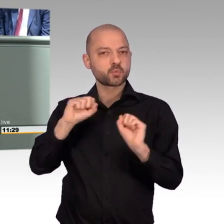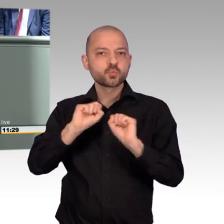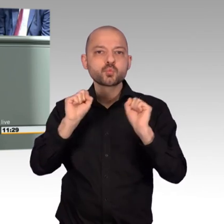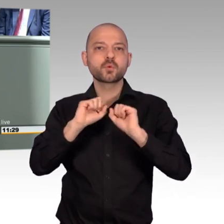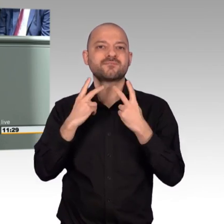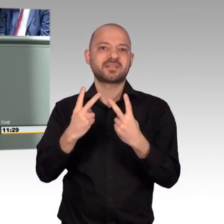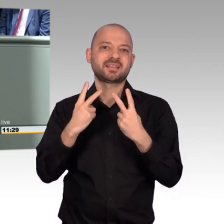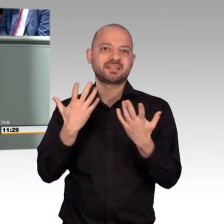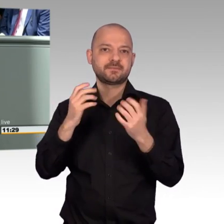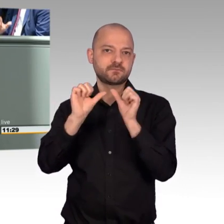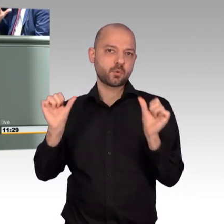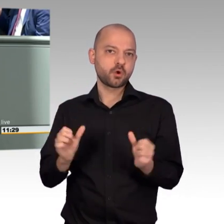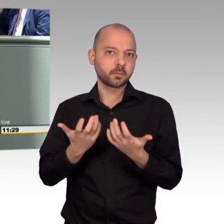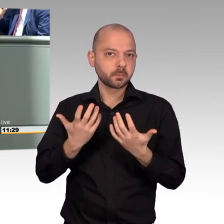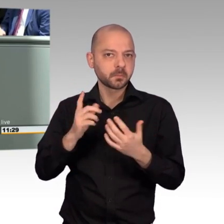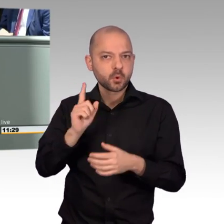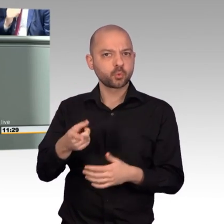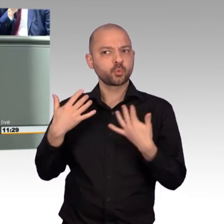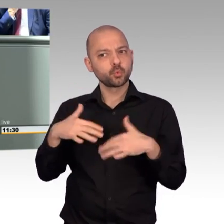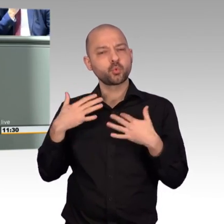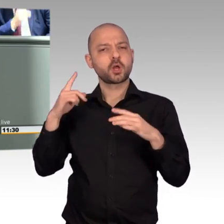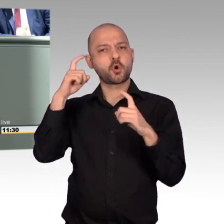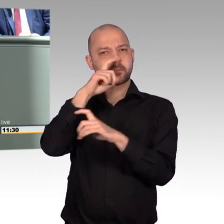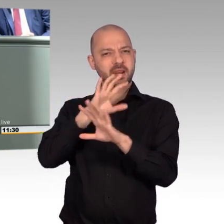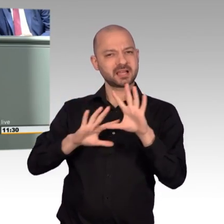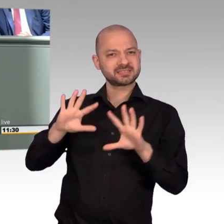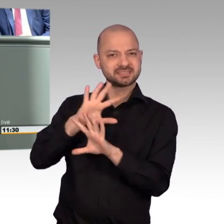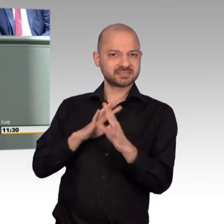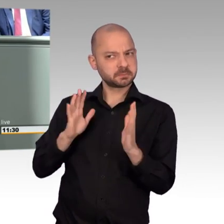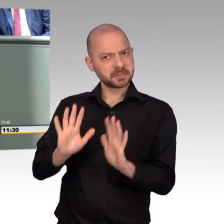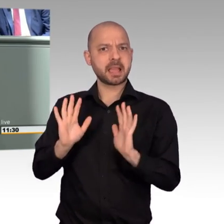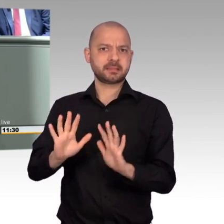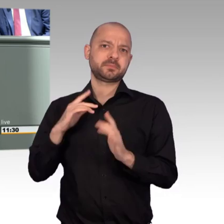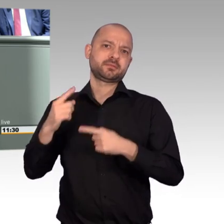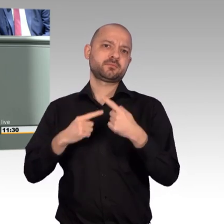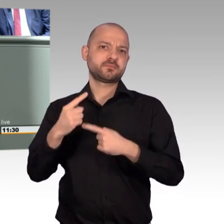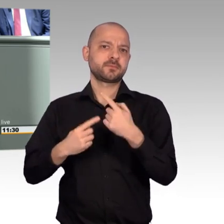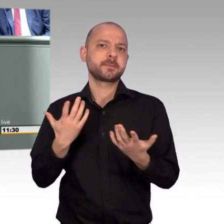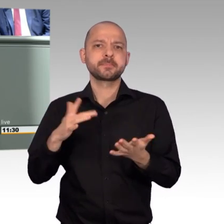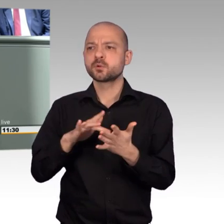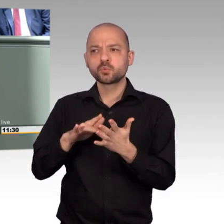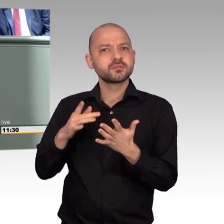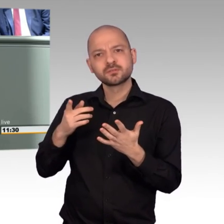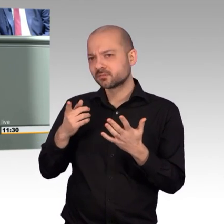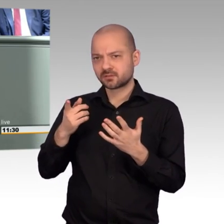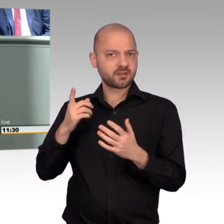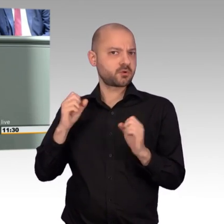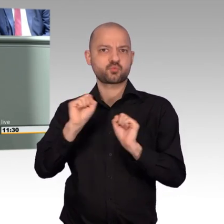wichtigen und komplexen Form, wie es erarbeitet worden ist, aufrechtzuerhalten, weil es ein Beitrag zur